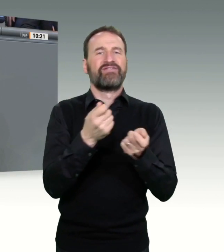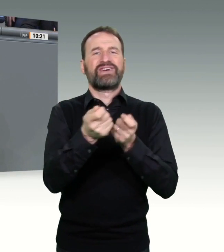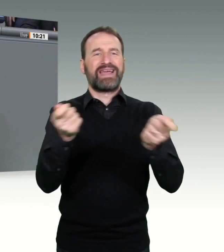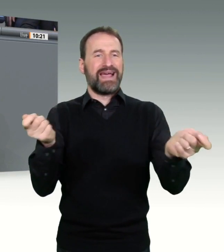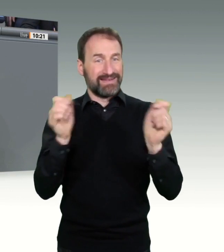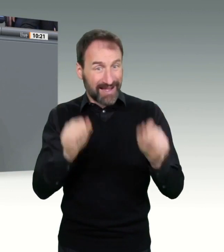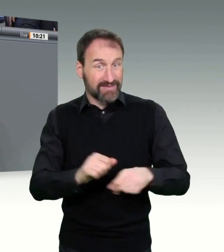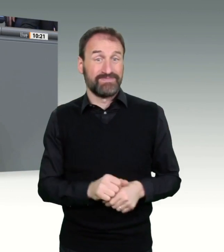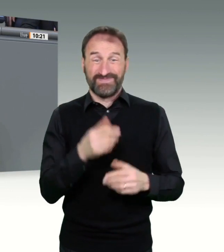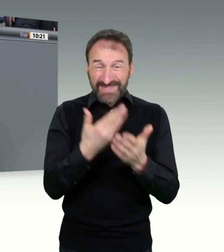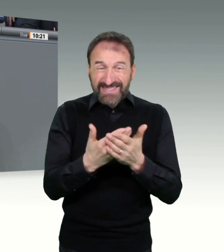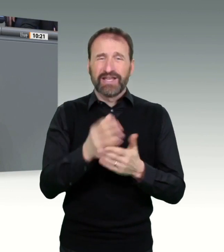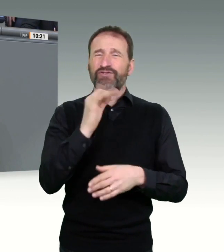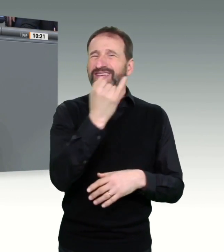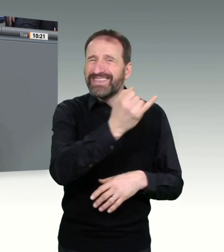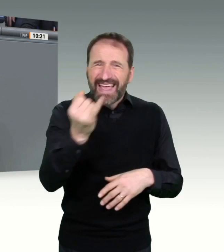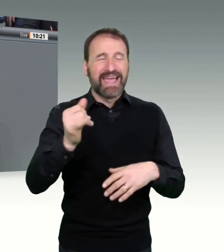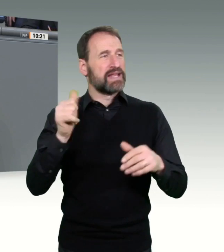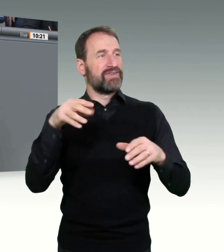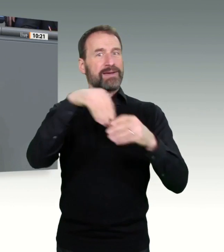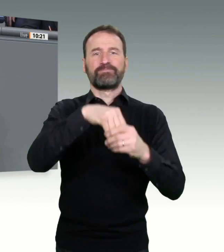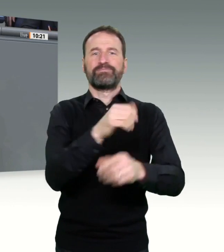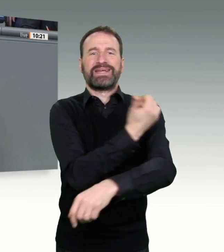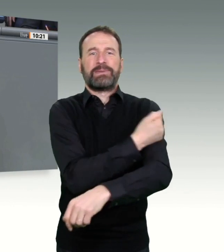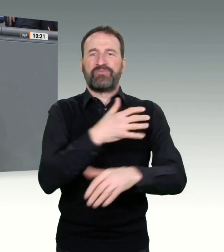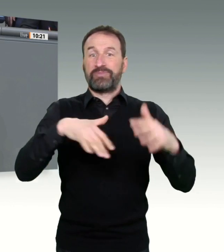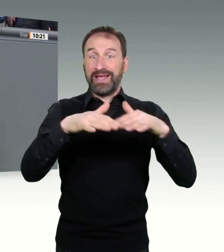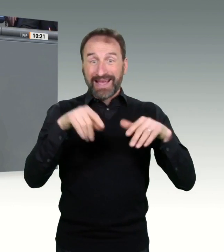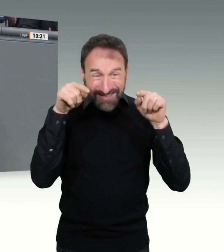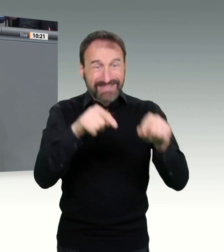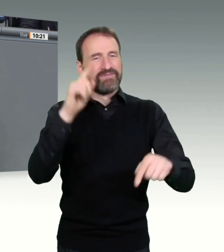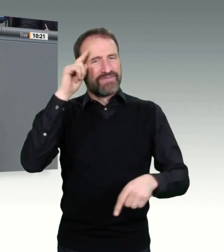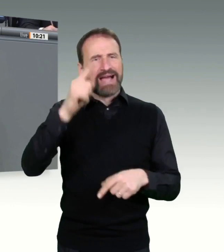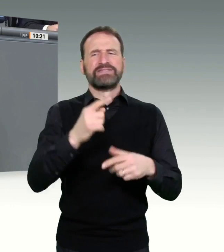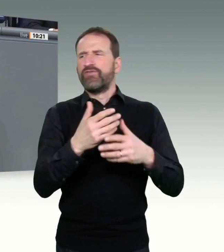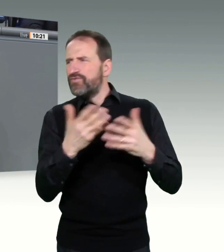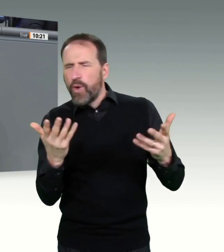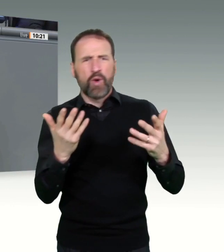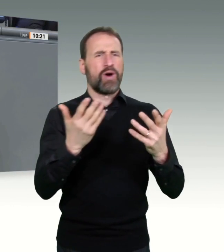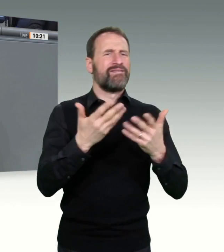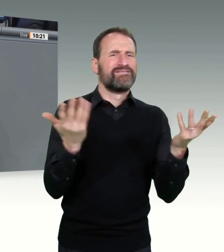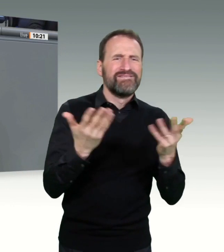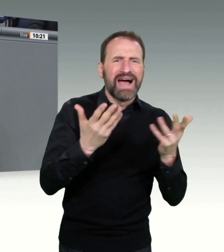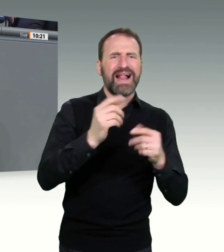digitales nationales Impfmanagement, das schnelles und zielgenaues Impfen ermöglicht, meine Damen und Herren.